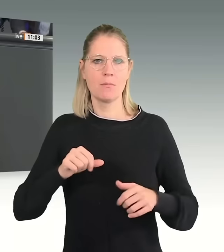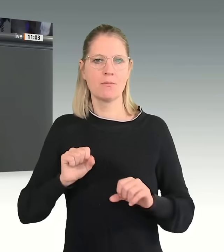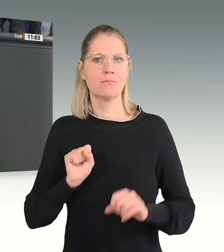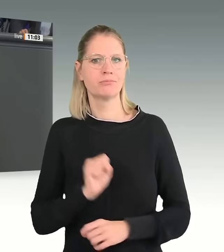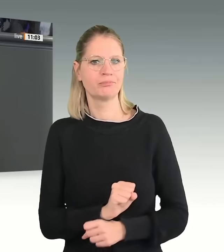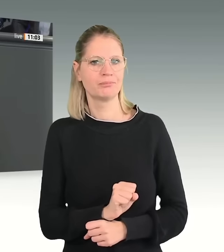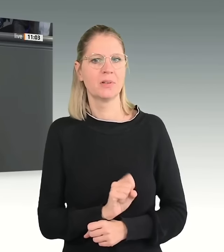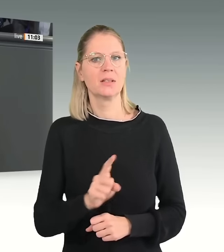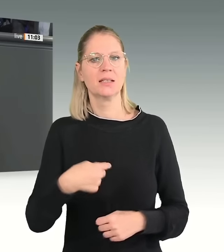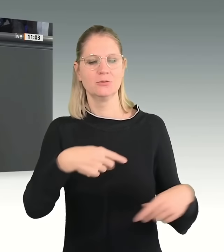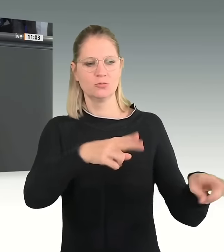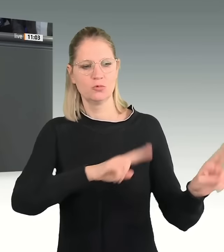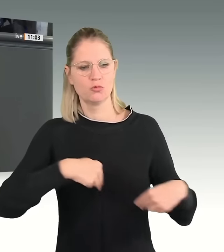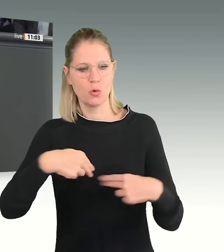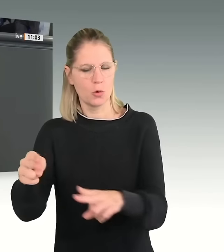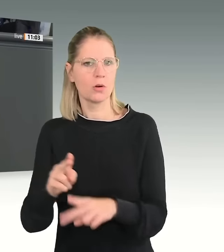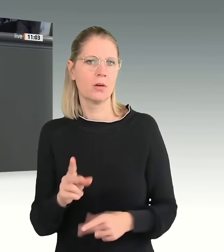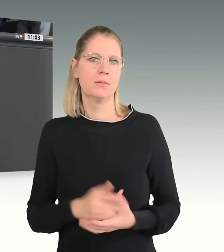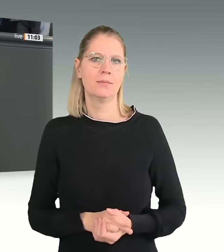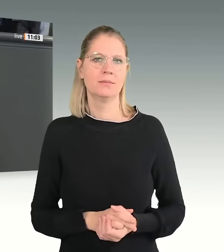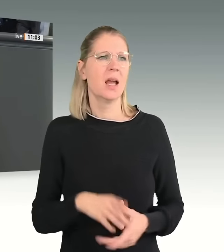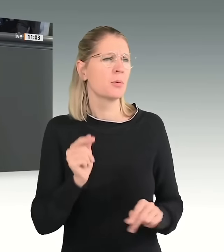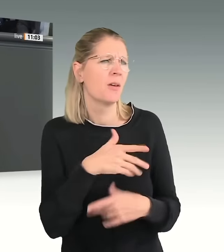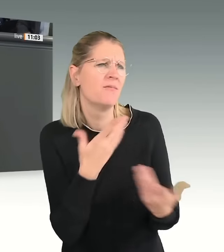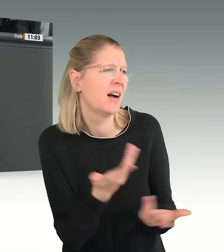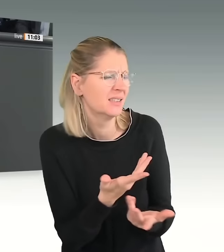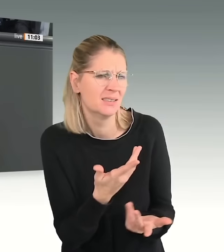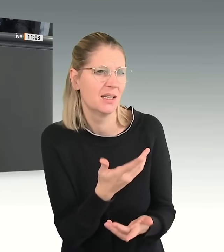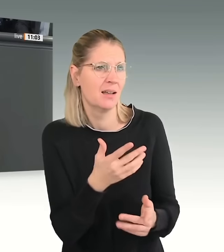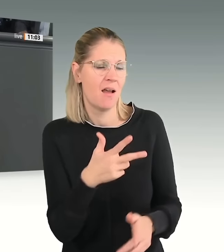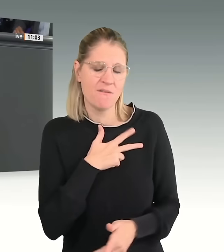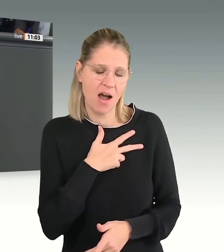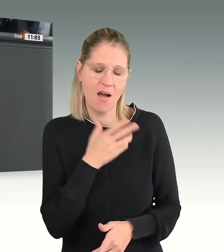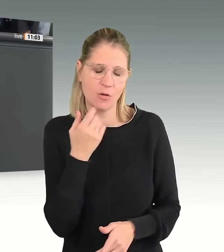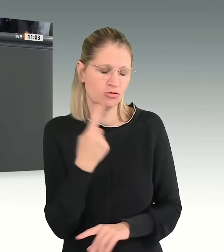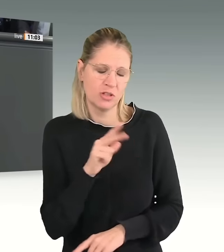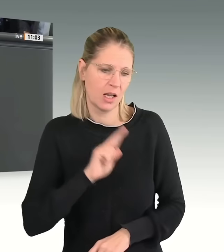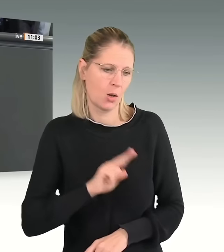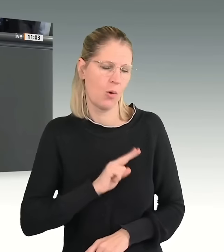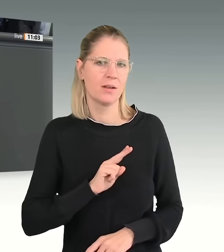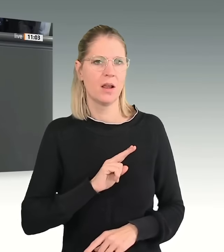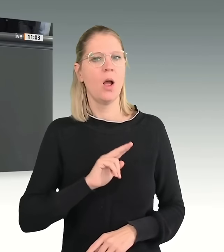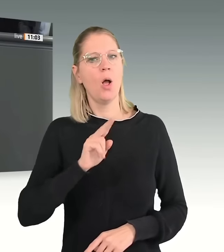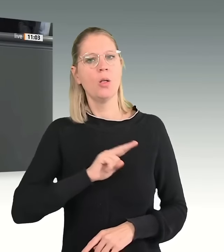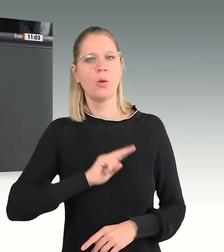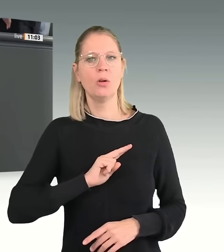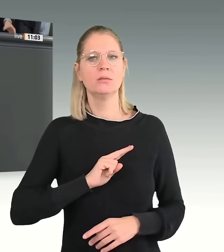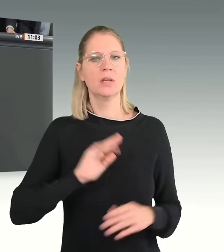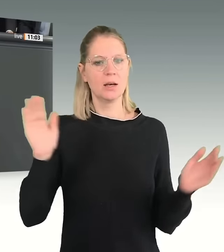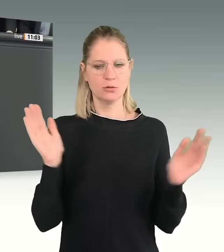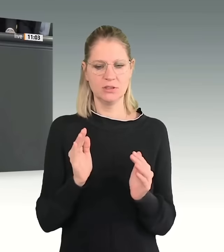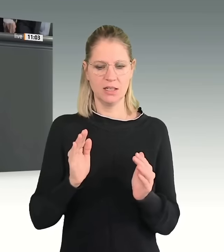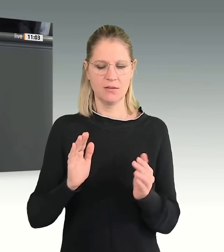wollen sie eigentlich gar nicht dulden. Dann sagen Sie das doch ehrlich. Duldung zu reduzieren oder zu verkürzen, finden wir gut.